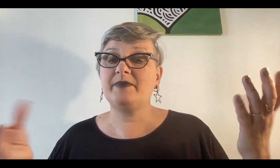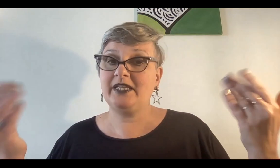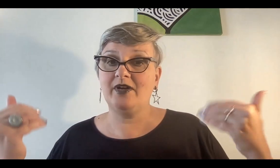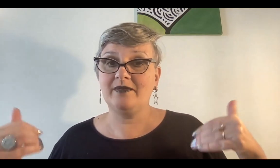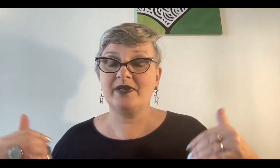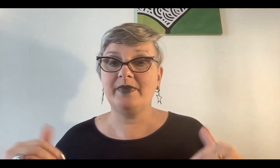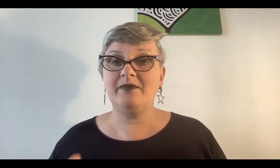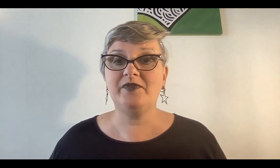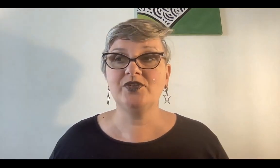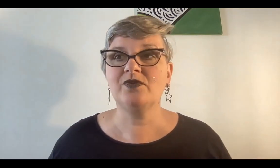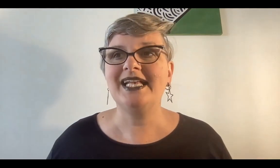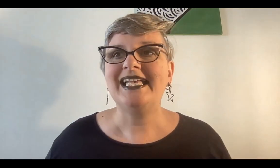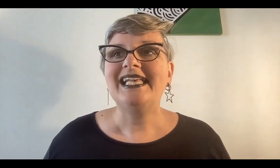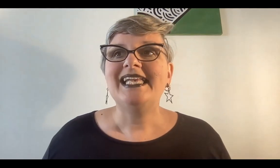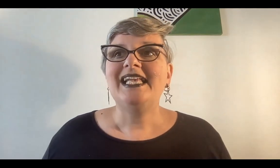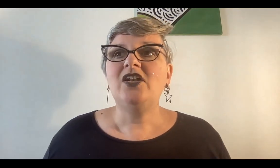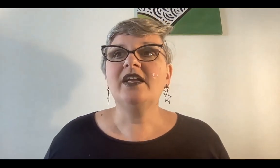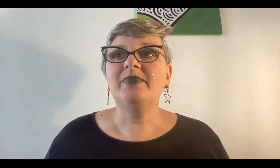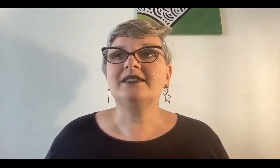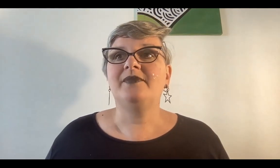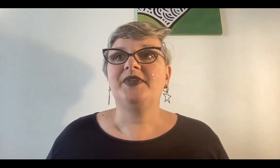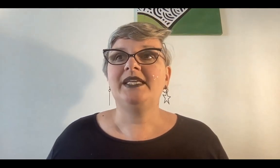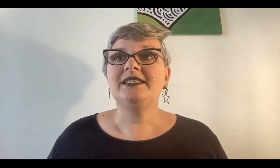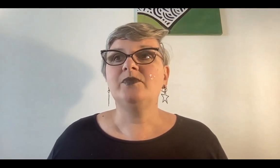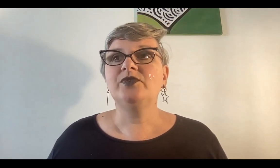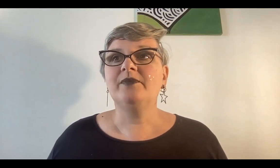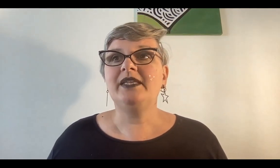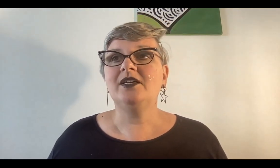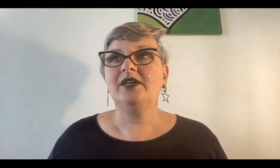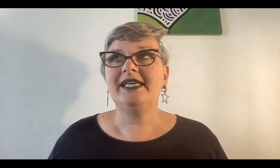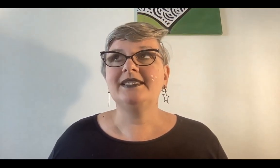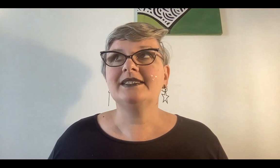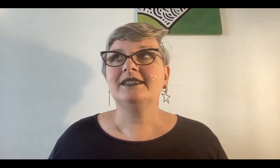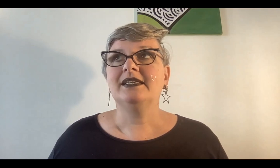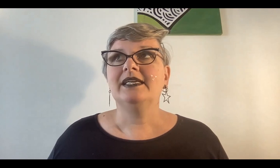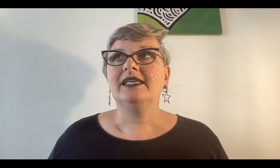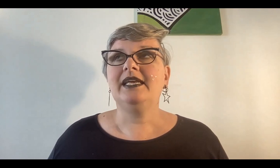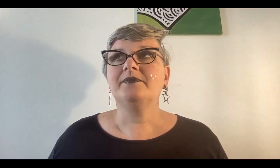perspectiva. Ahora vamos a ir para el hemisferio sur. Lo que pasa en ese punto medio es que